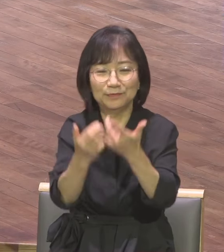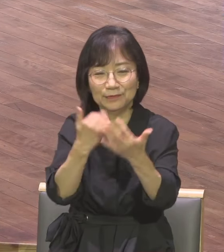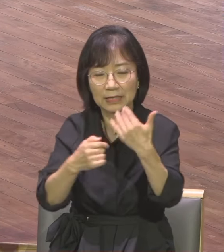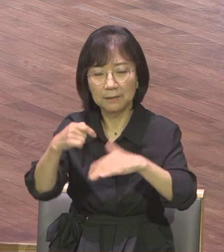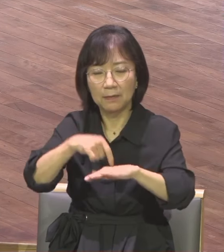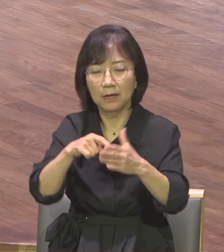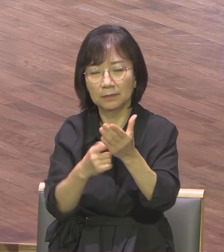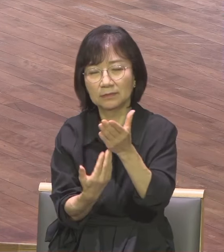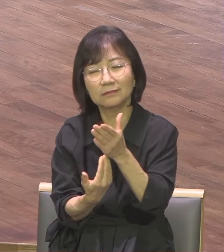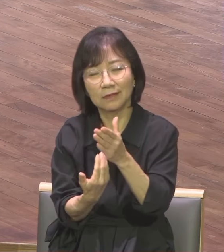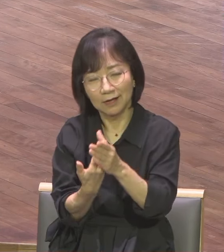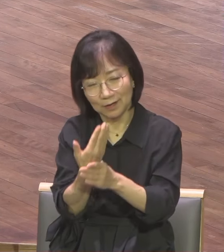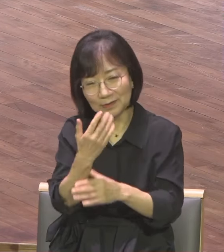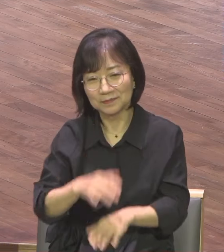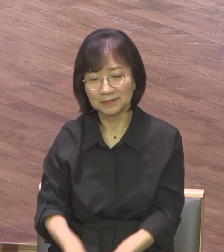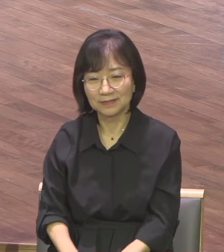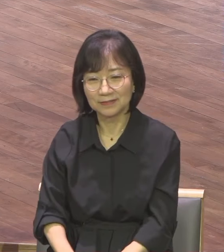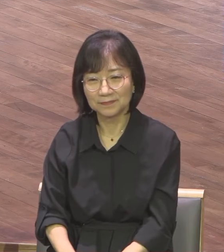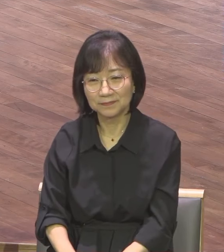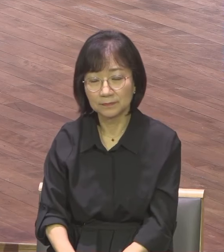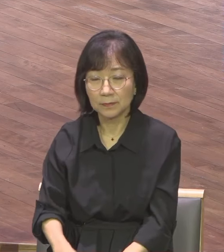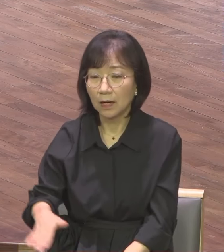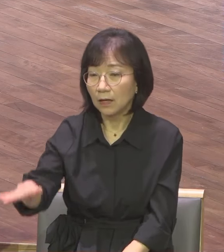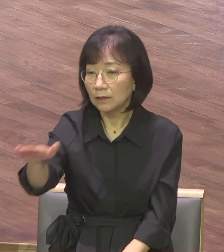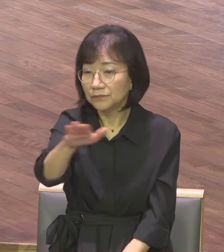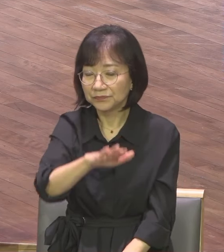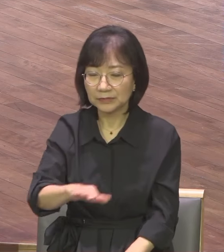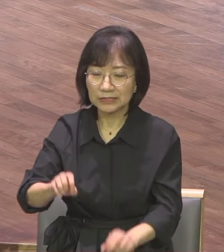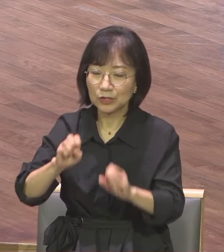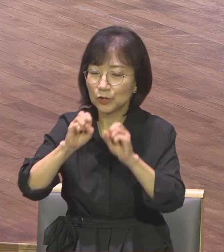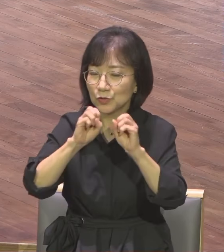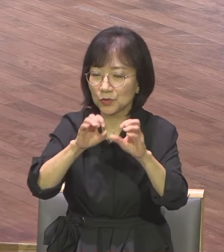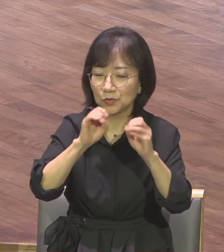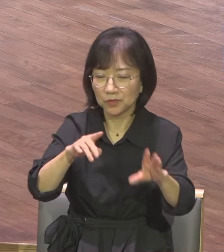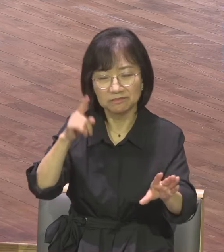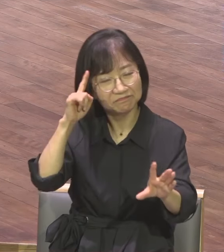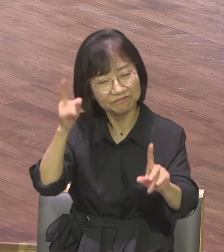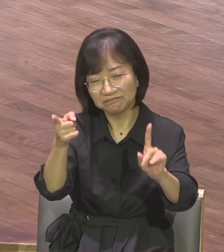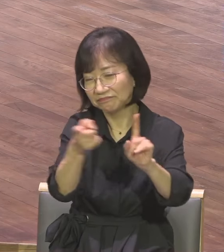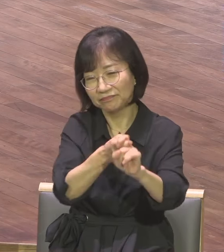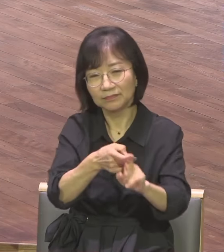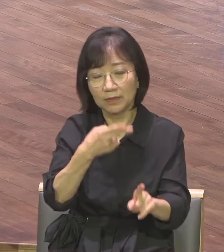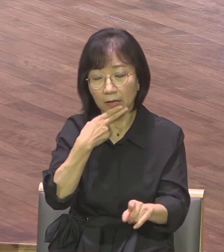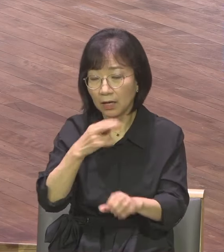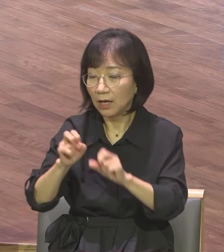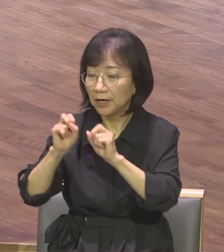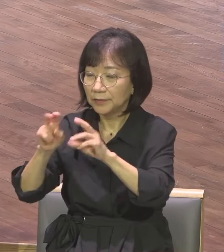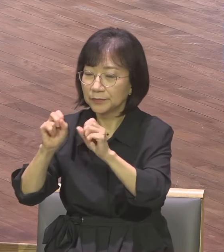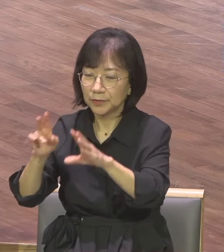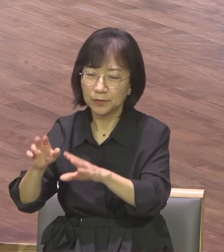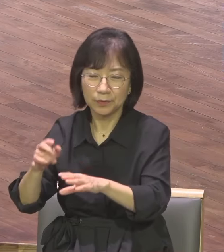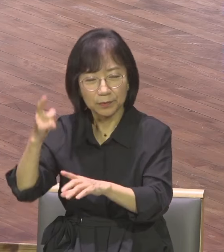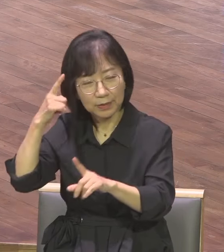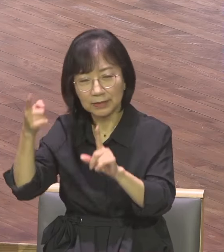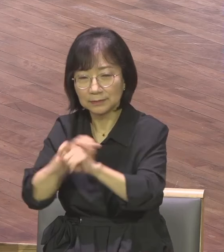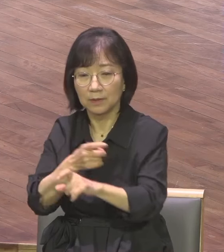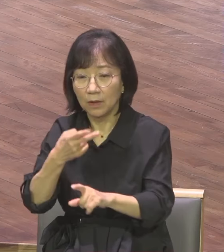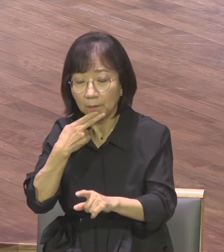왜 우리가 전도에 관심 없습니까 왜 성교에 관심 없습니까 이 불이 없기 때문에 그래요 그래서 기도할 때 하나님